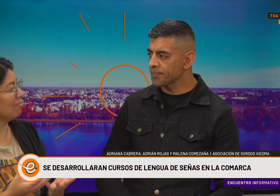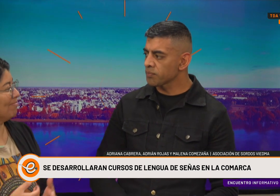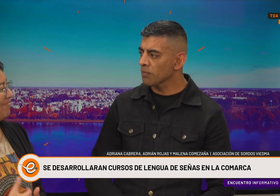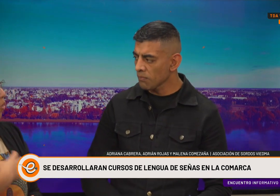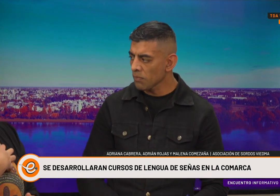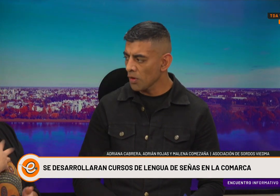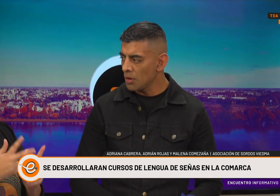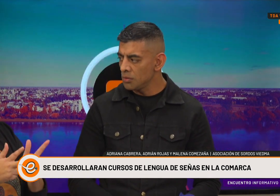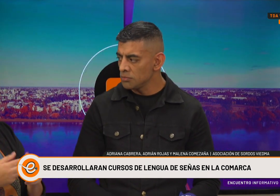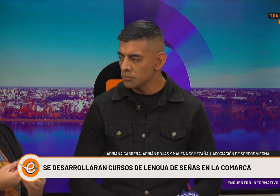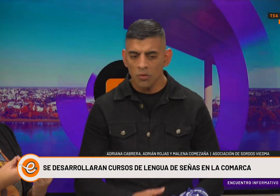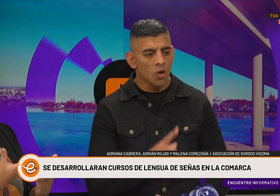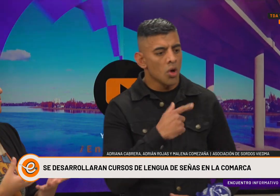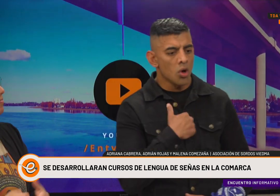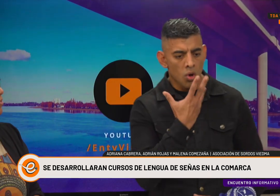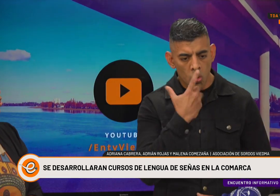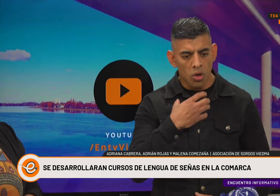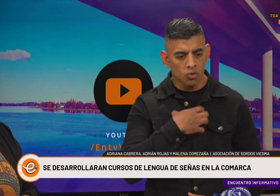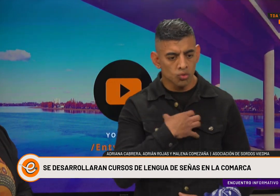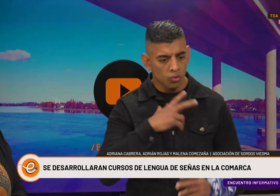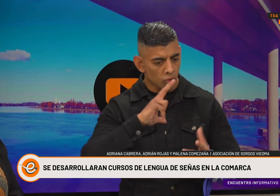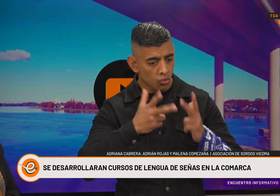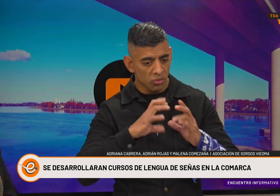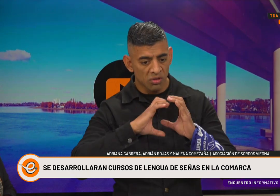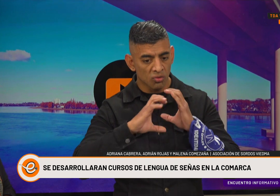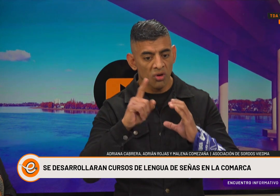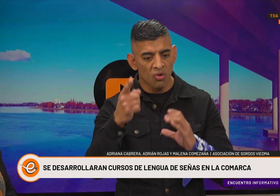¿Vos? ¿Por qué le gustan los cursos? Le pregunta a ella en lengua de señas.